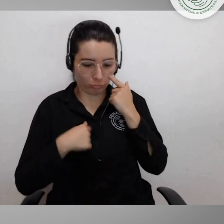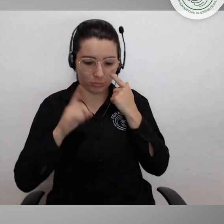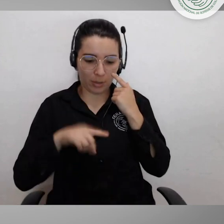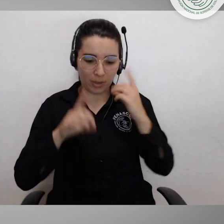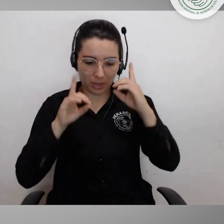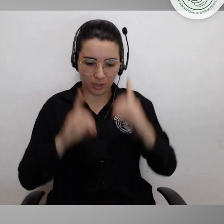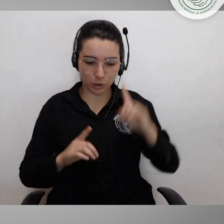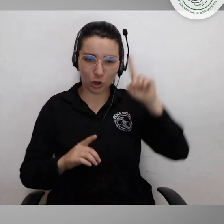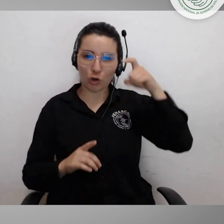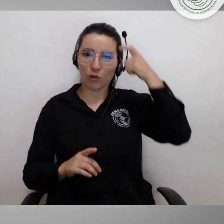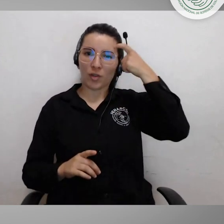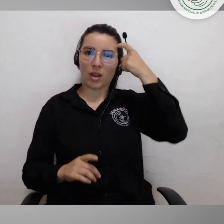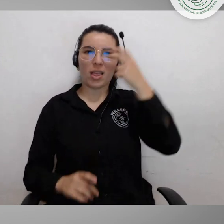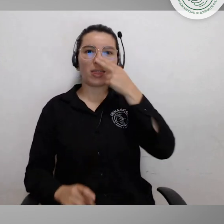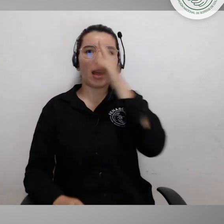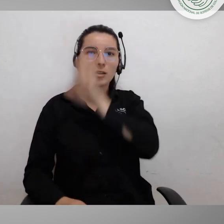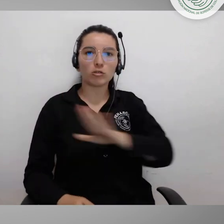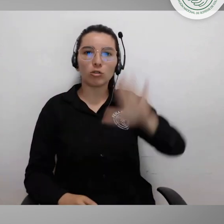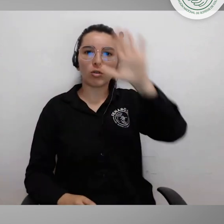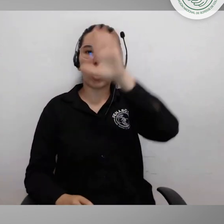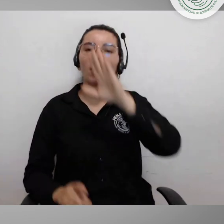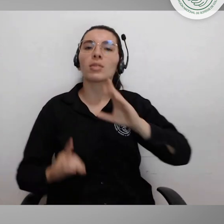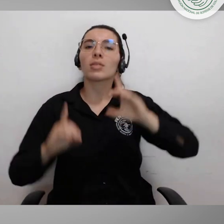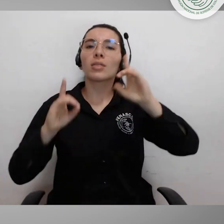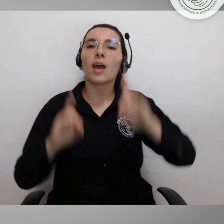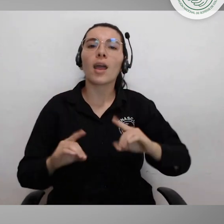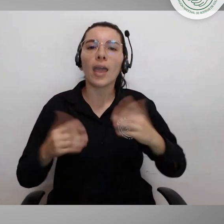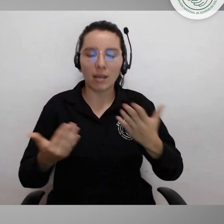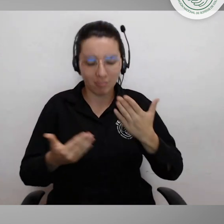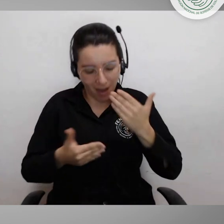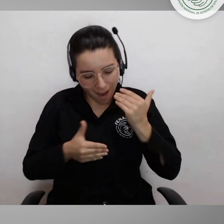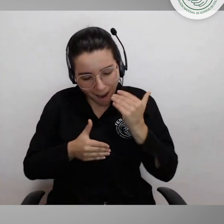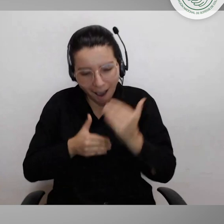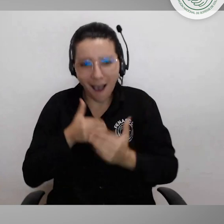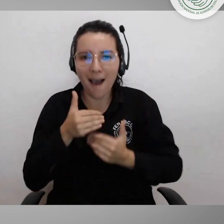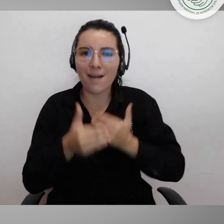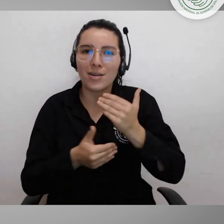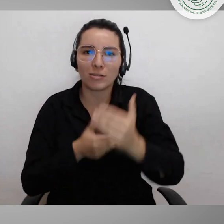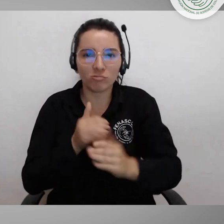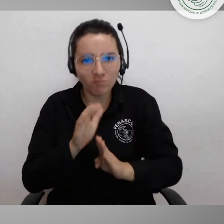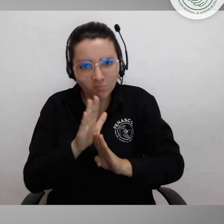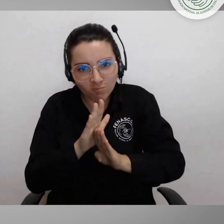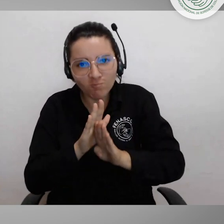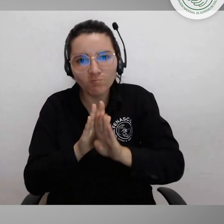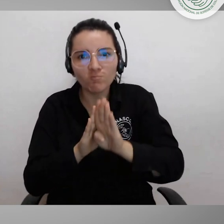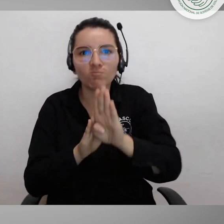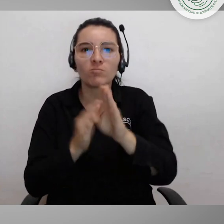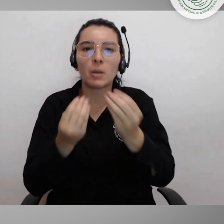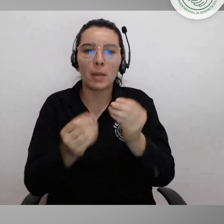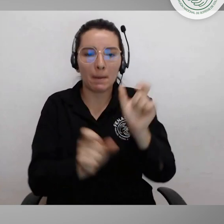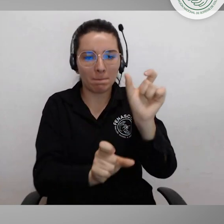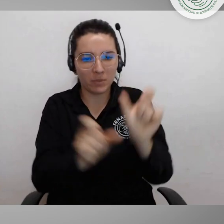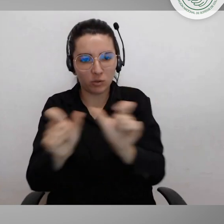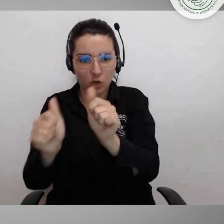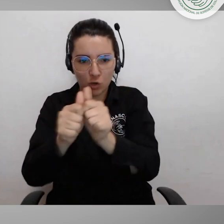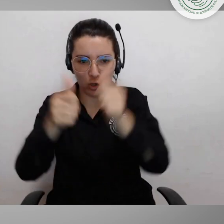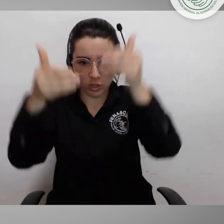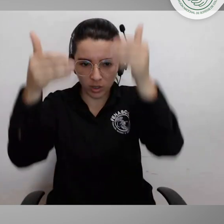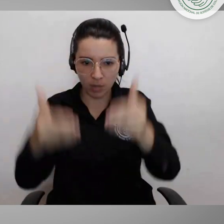voluntad tanto del presidente Gustavo Petro como de nosotros y del gobierno nacional en avanzar en la